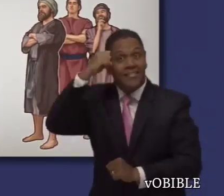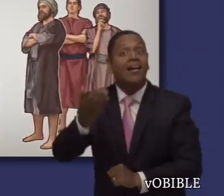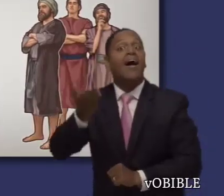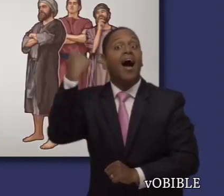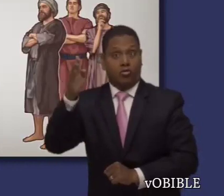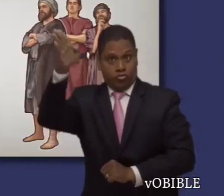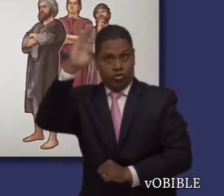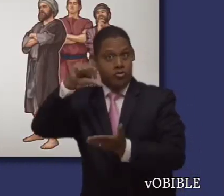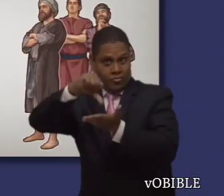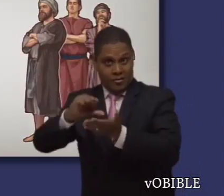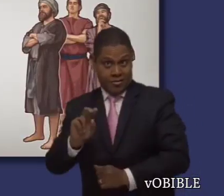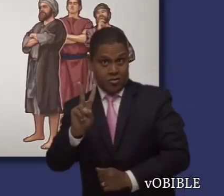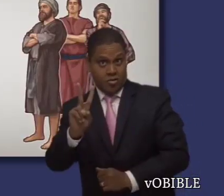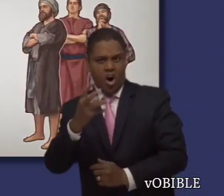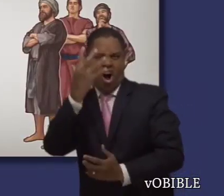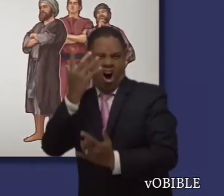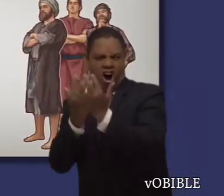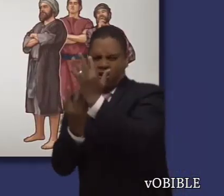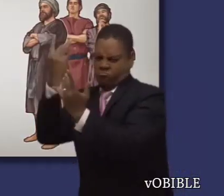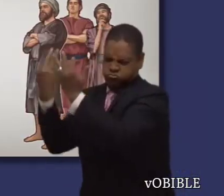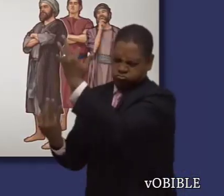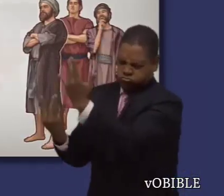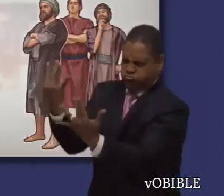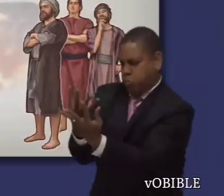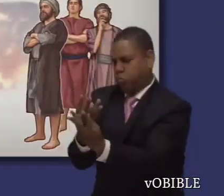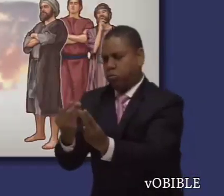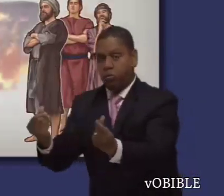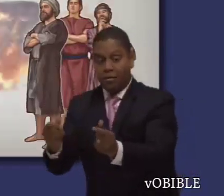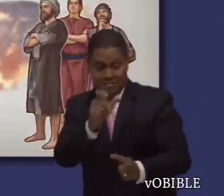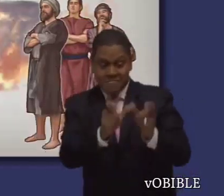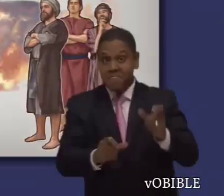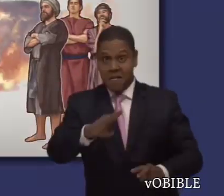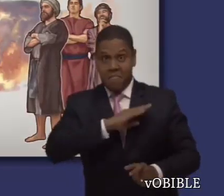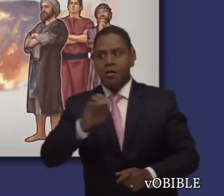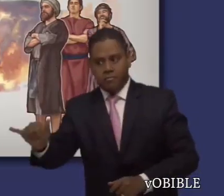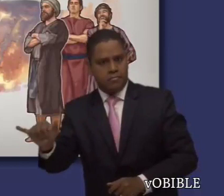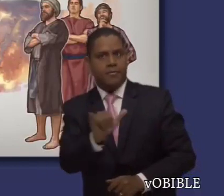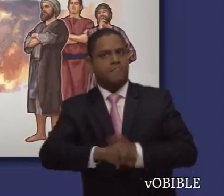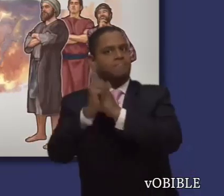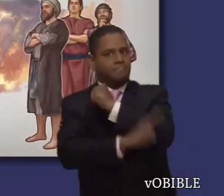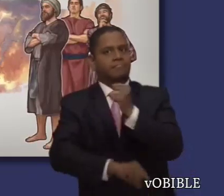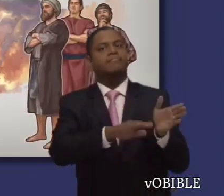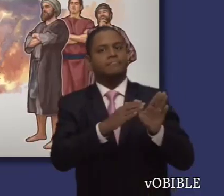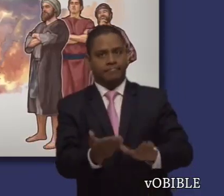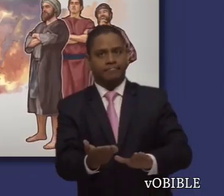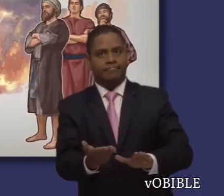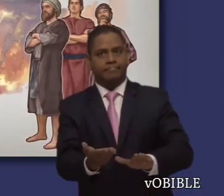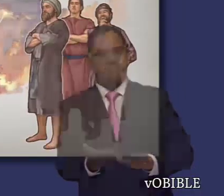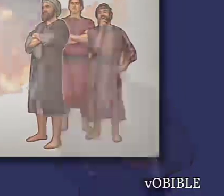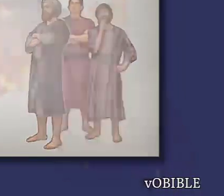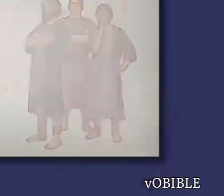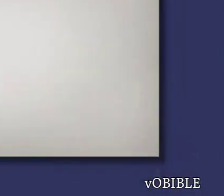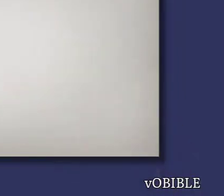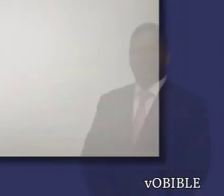comenzarían a aparecer en el siglo I sufrirían el castigo de Dios, igual que le pasó a la gente de Sodoma y Gomorra.